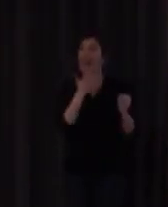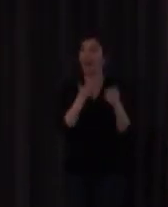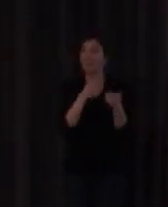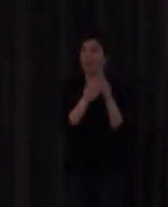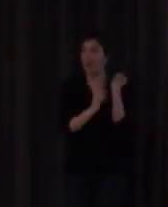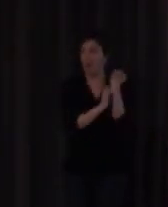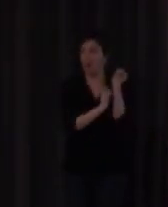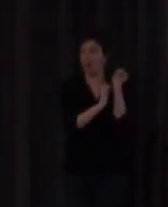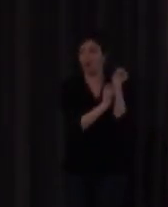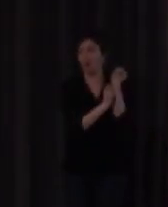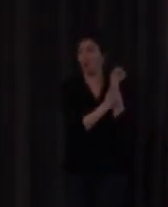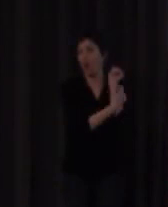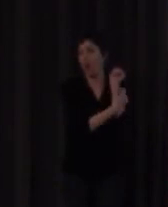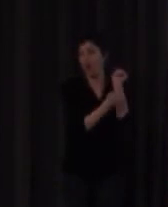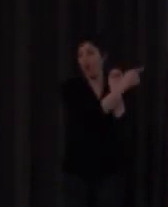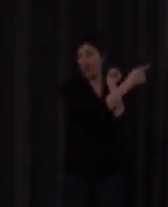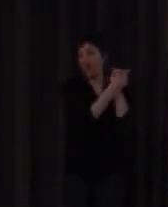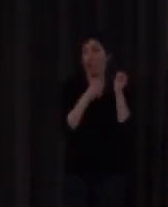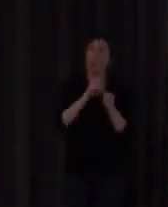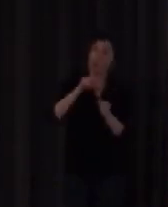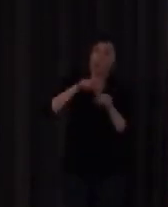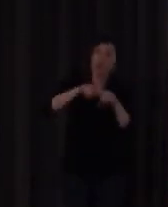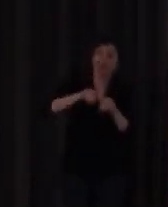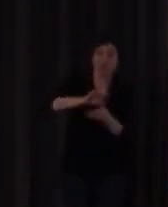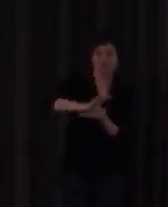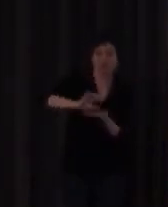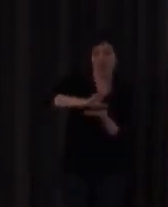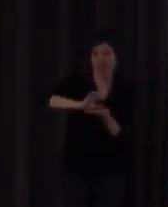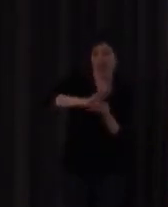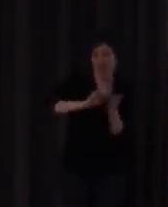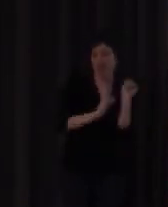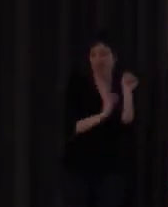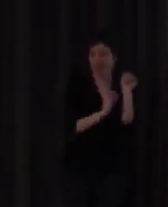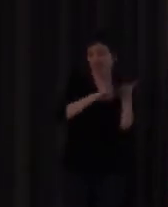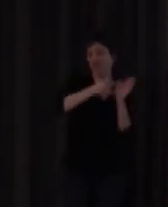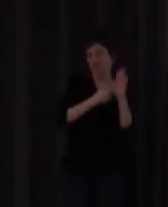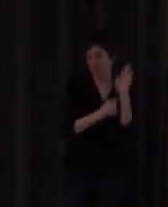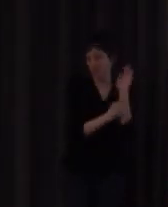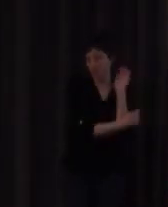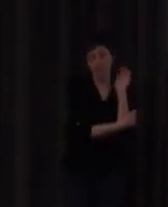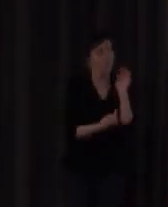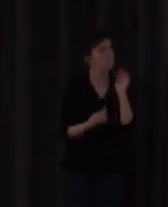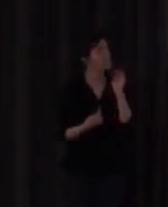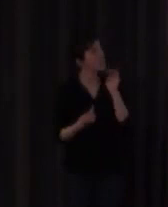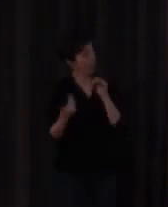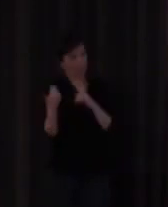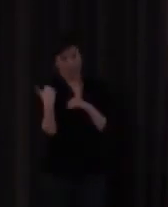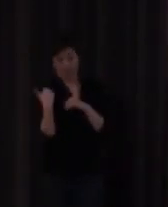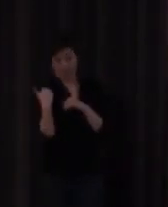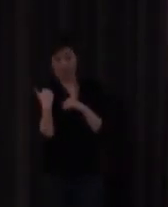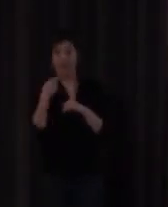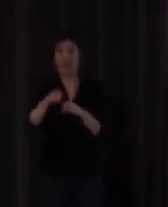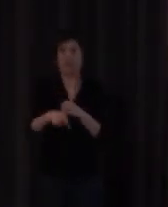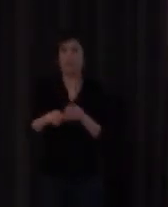muñeca y lo más reciente lo más reciente porque claro esta propuesta mía ah venga vamos a introducirlo en primaria